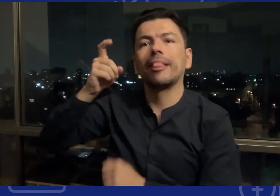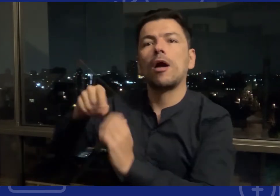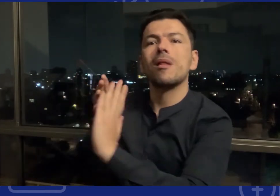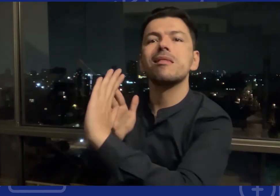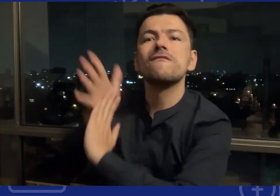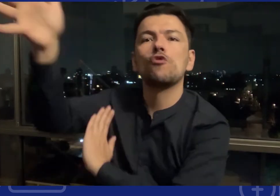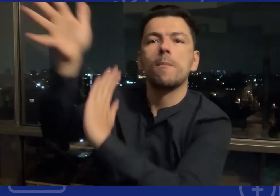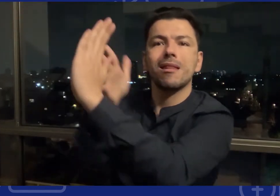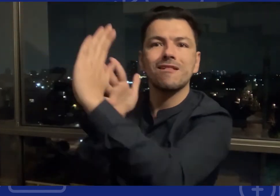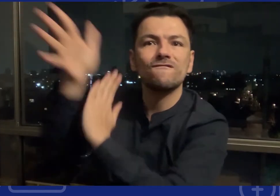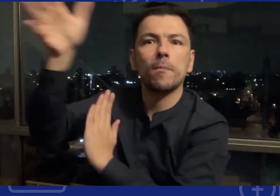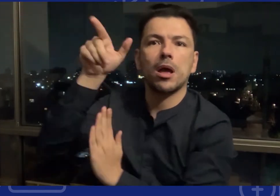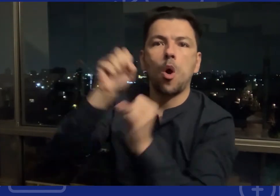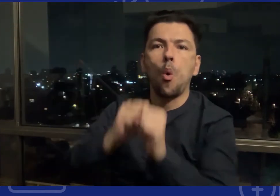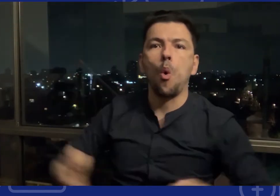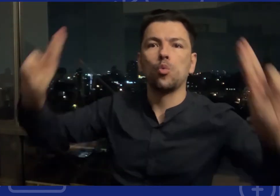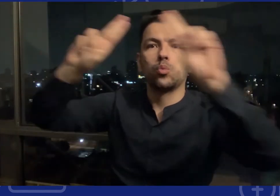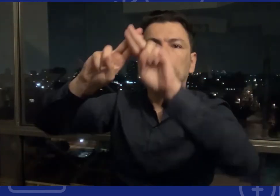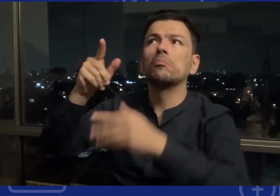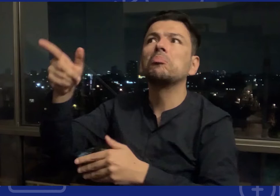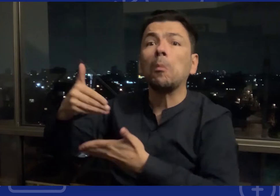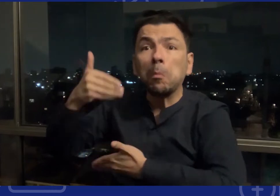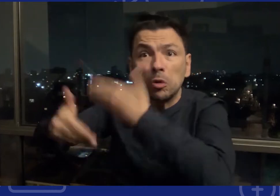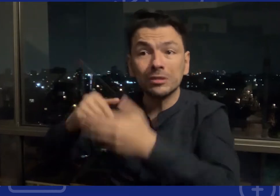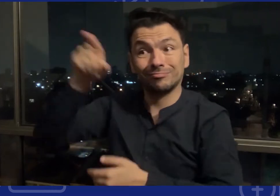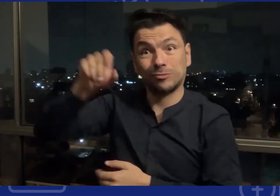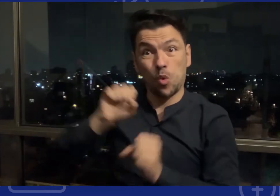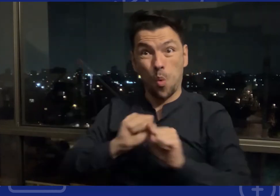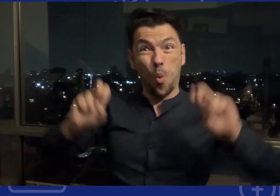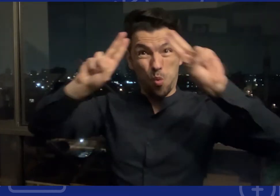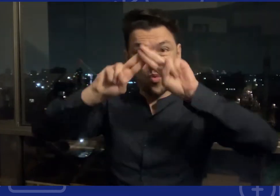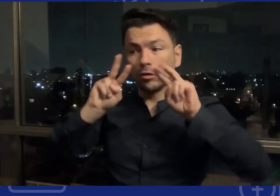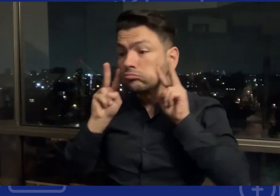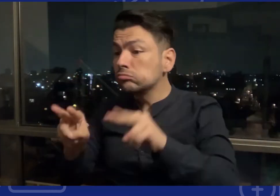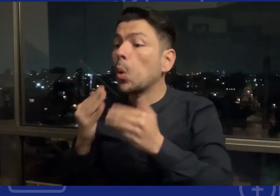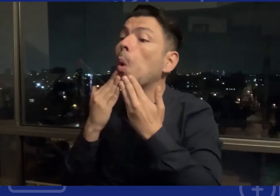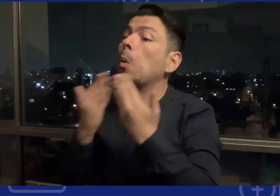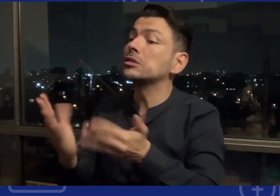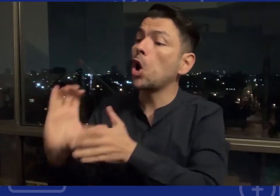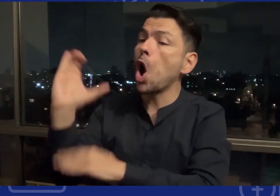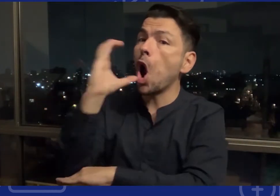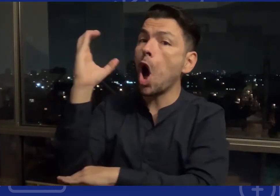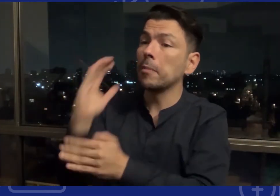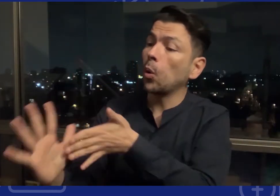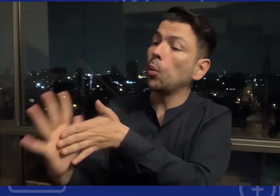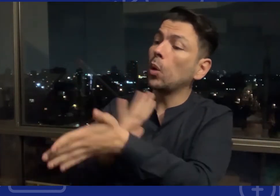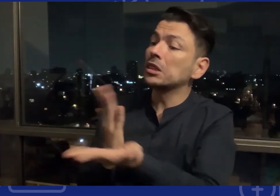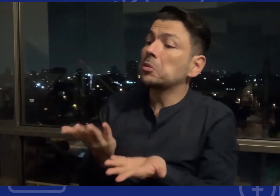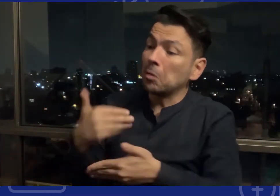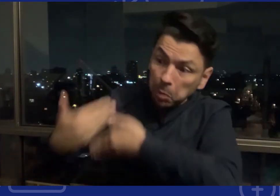a partir de la convención y la ratificación de la misma entonces rinde un informe a Naciones Unidas El